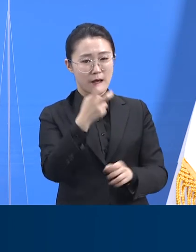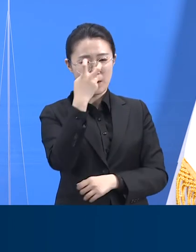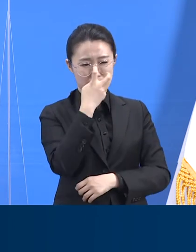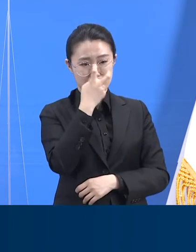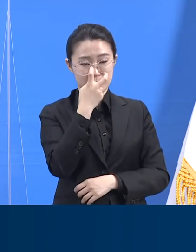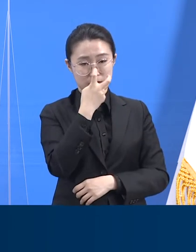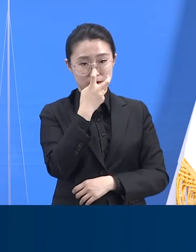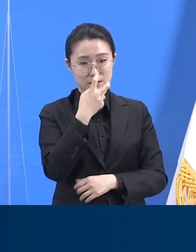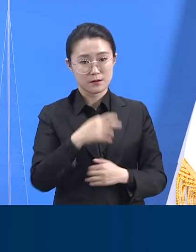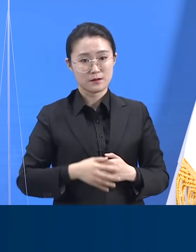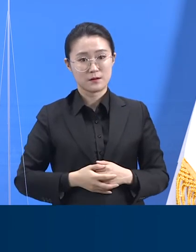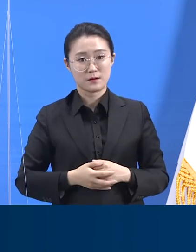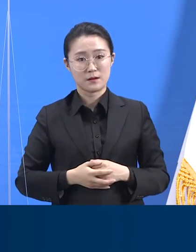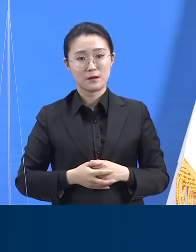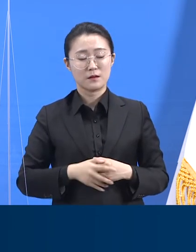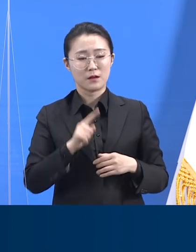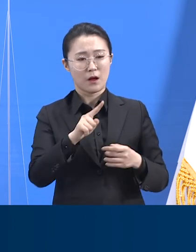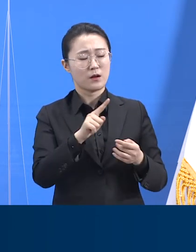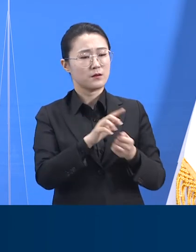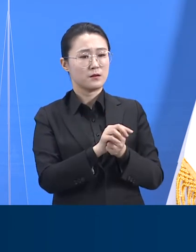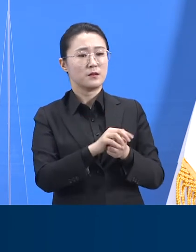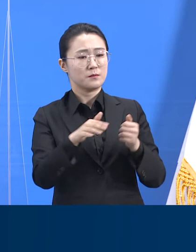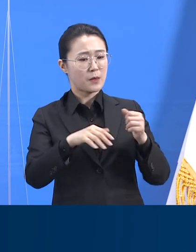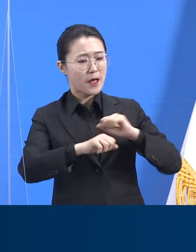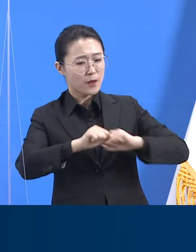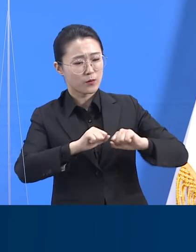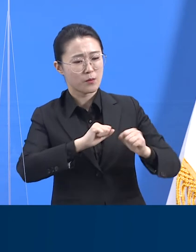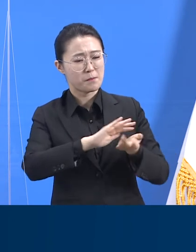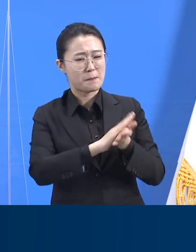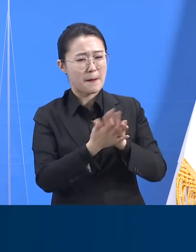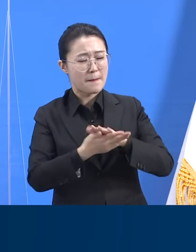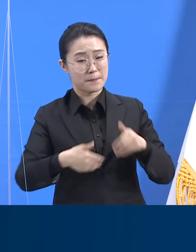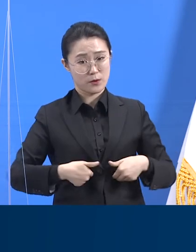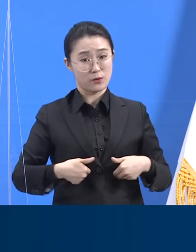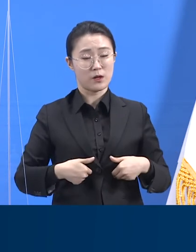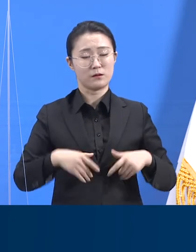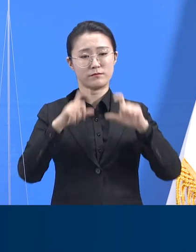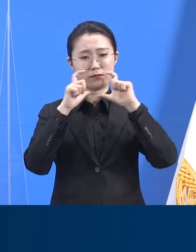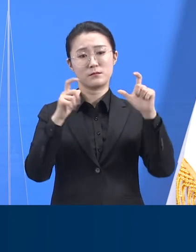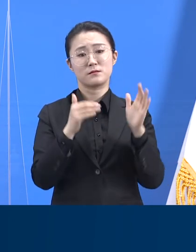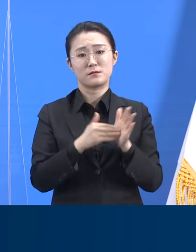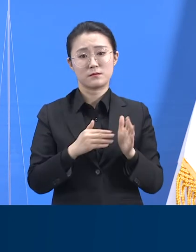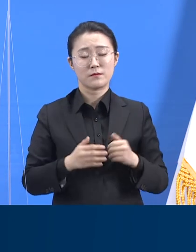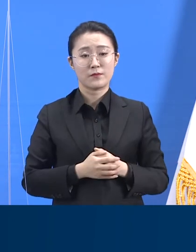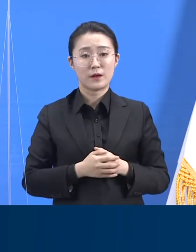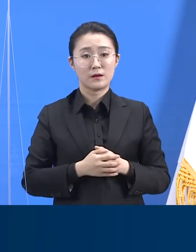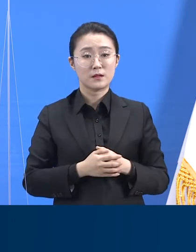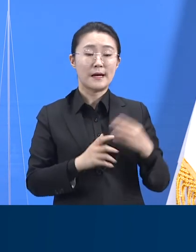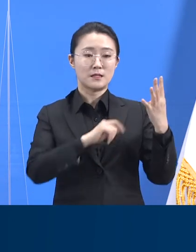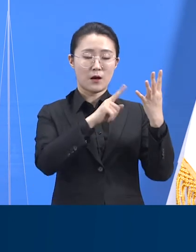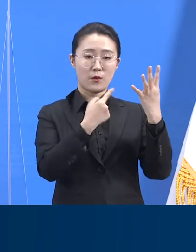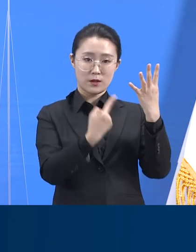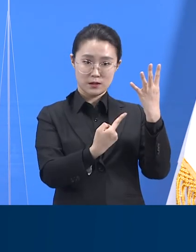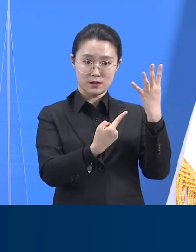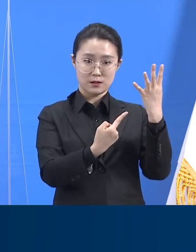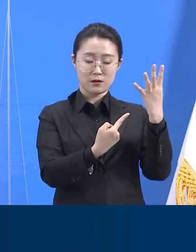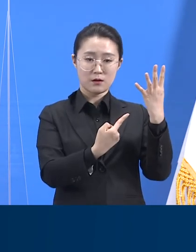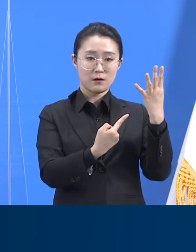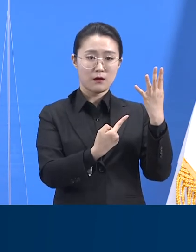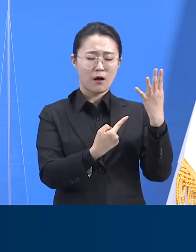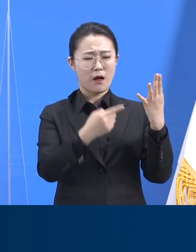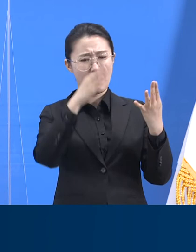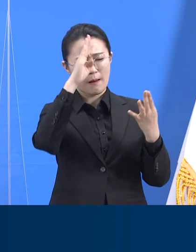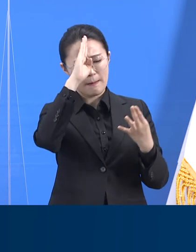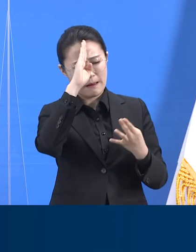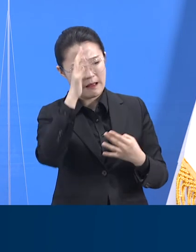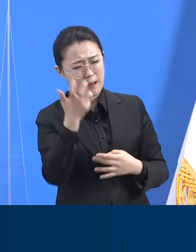개선이 필요하다는 정의를 적용했습니다. 즉, 4월 1일에 증상이 발생한 사람은 늦어도 이틀 뒤인